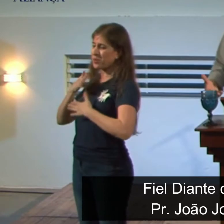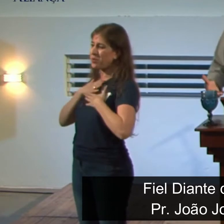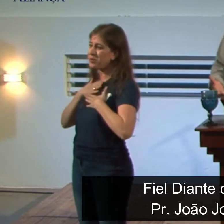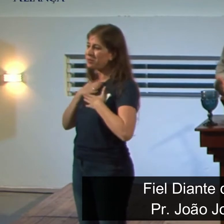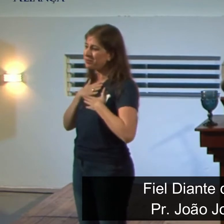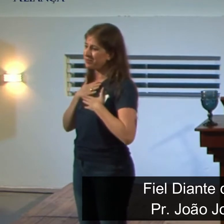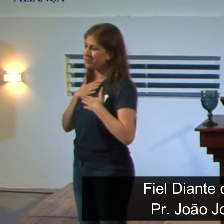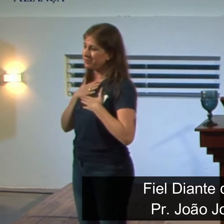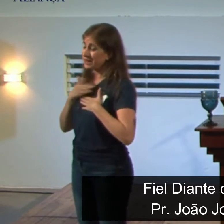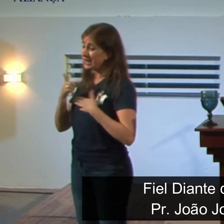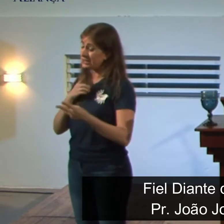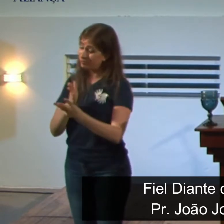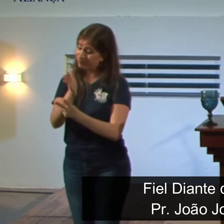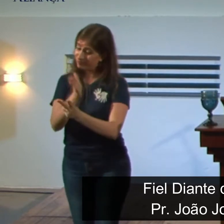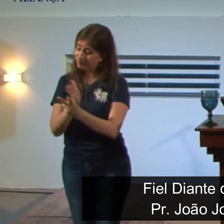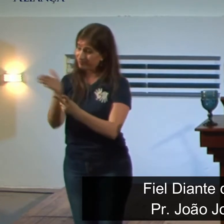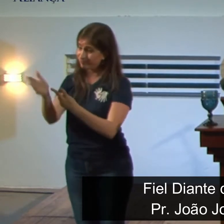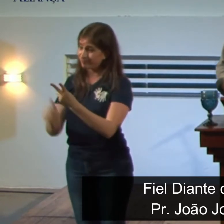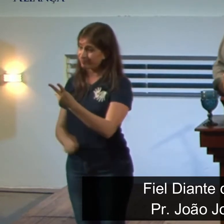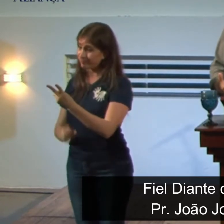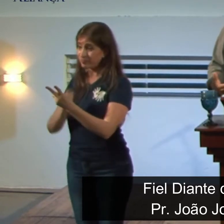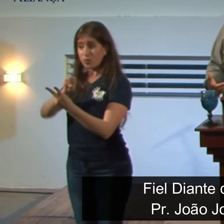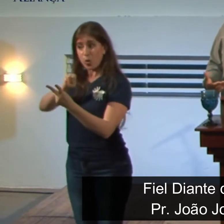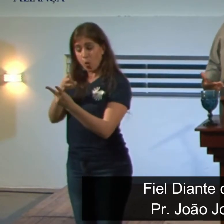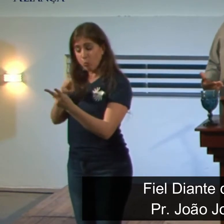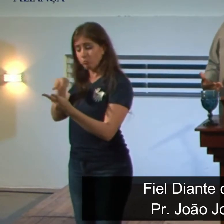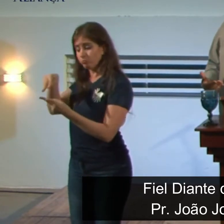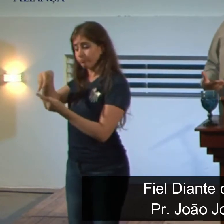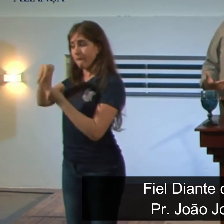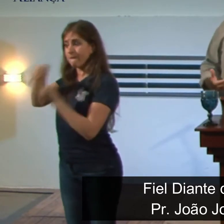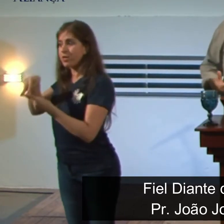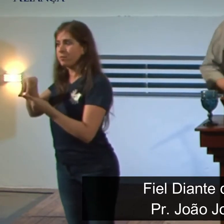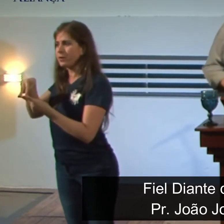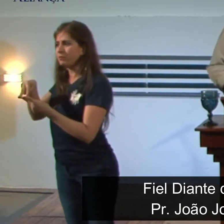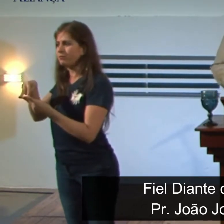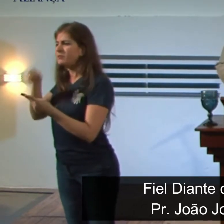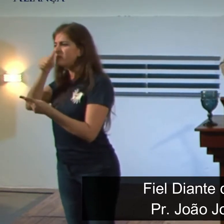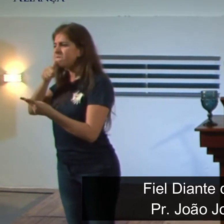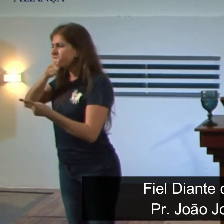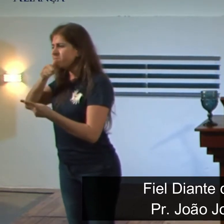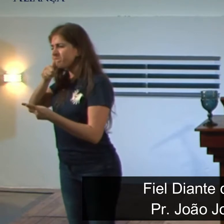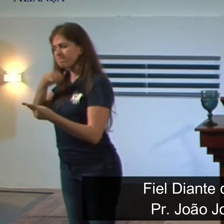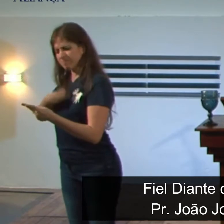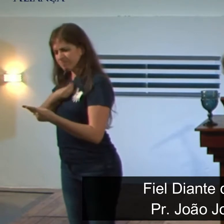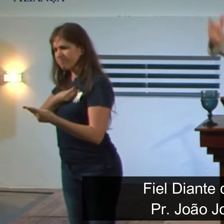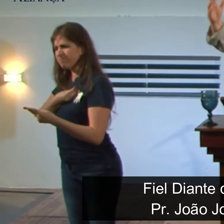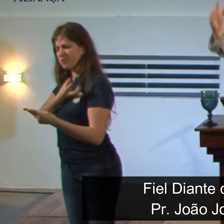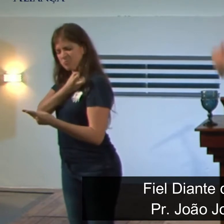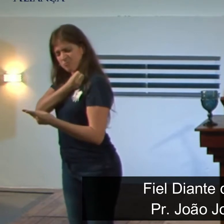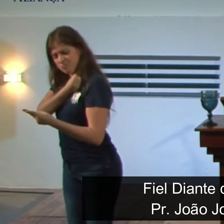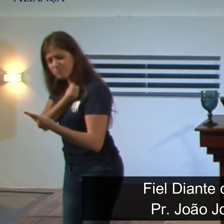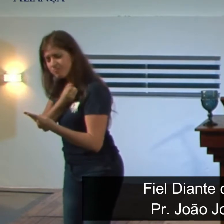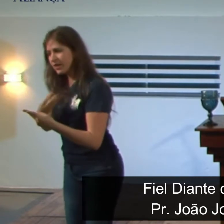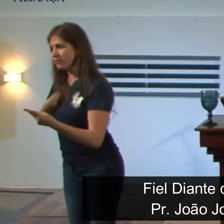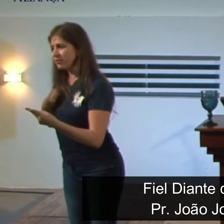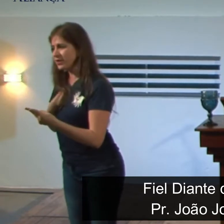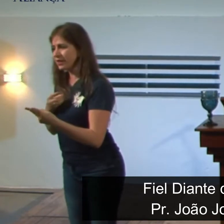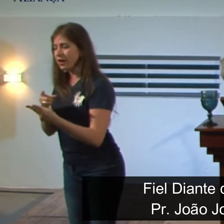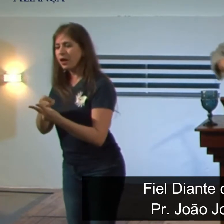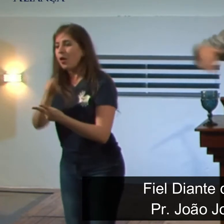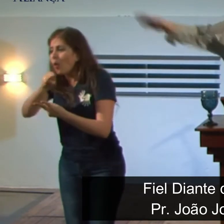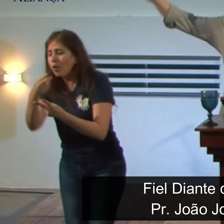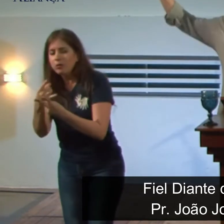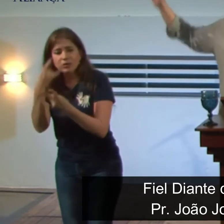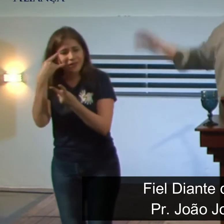E nós vamos ter dois caminhos, ou nós vamos nos manter resolutos e pagar o preço por isso, ou nós vamos ir pela maré,